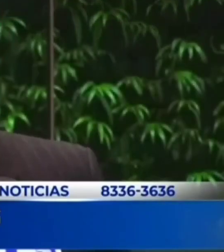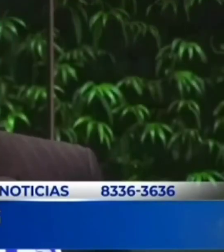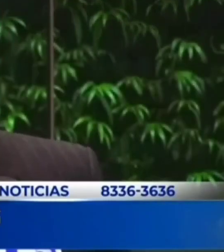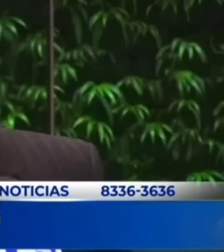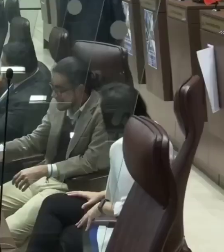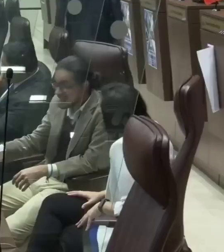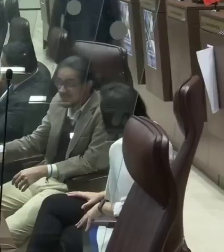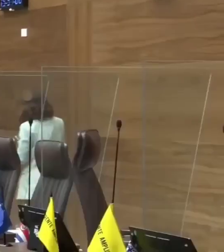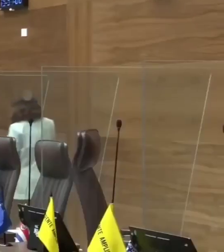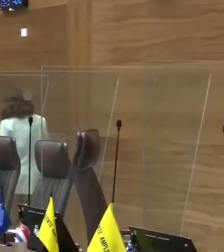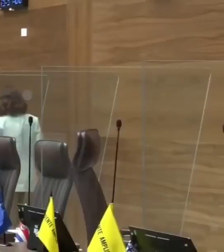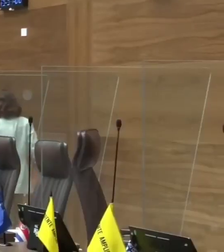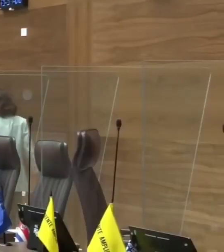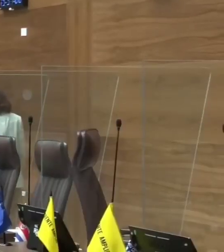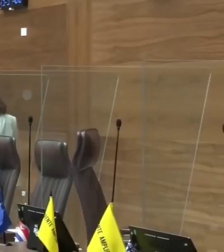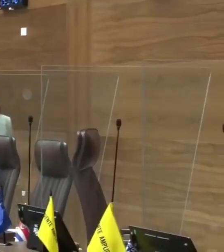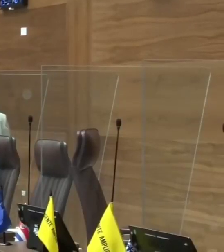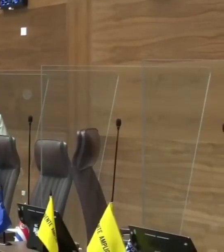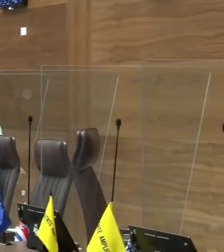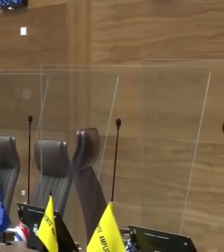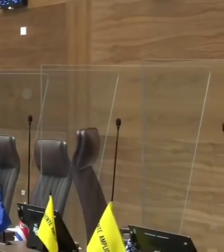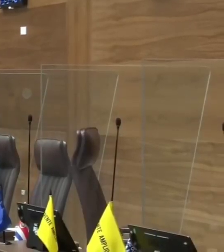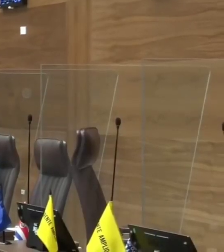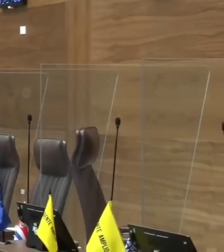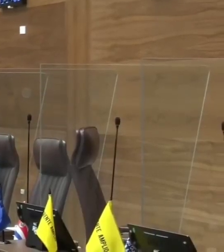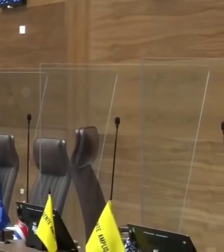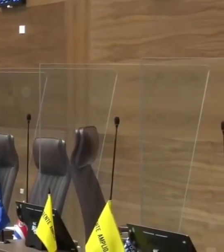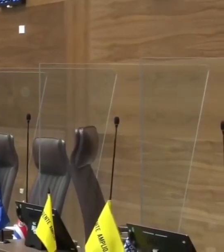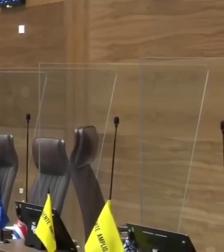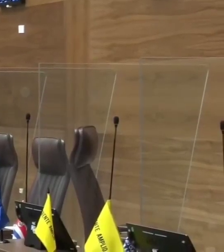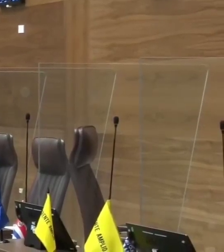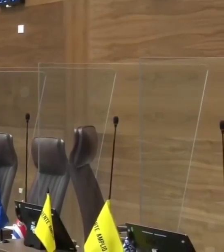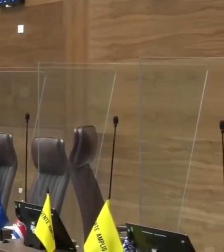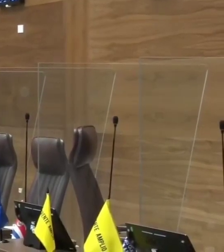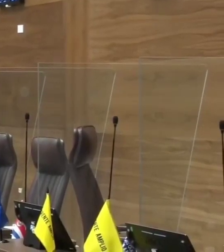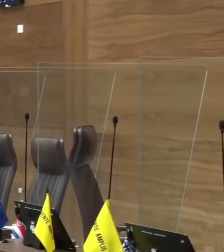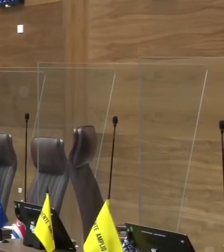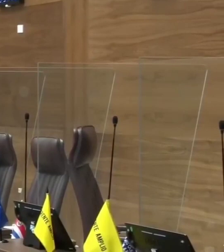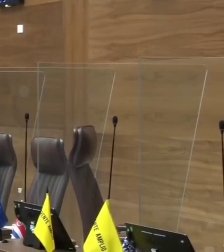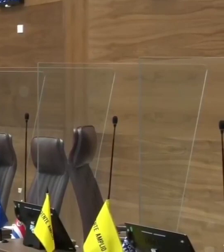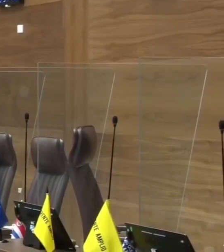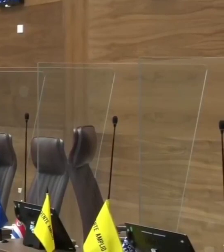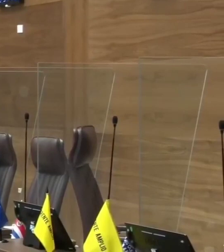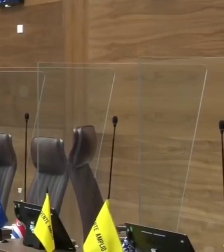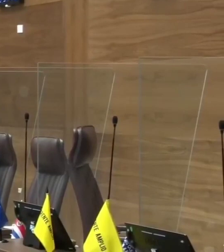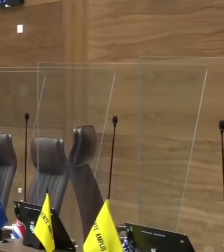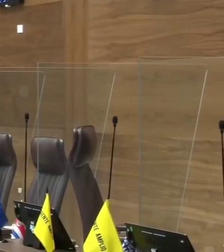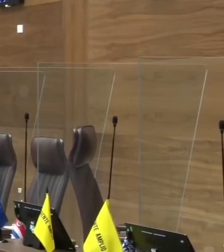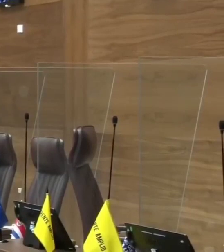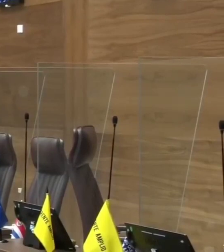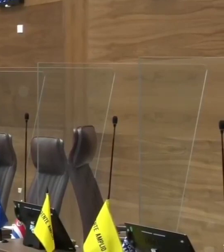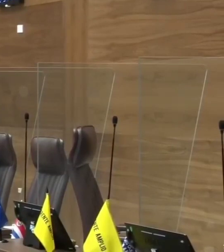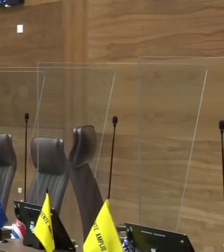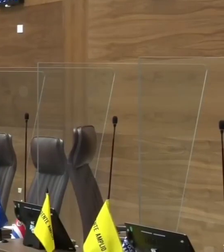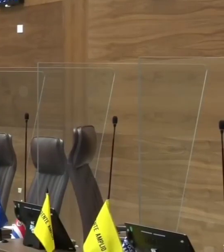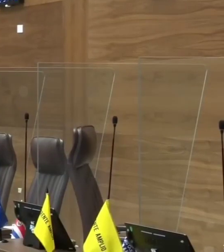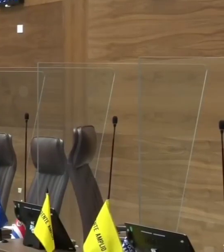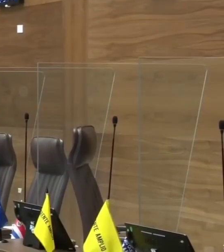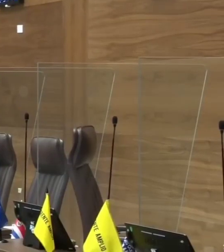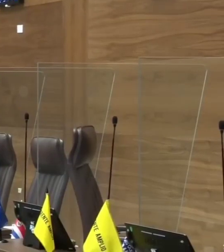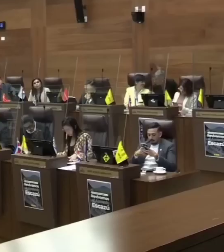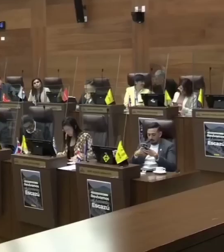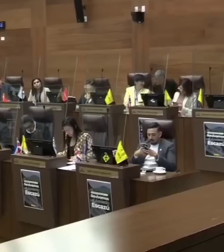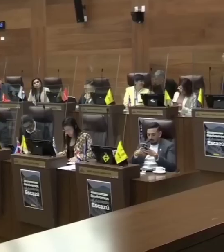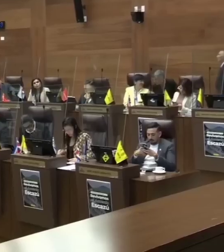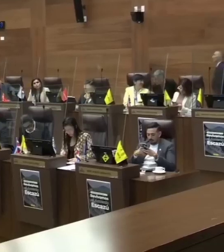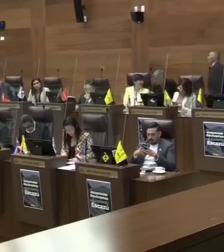se dé el resello. Sin embargo, en estas cosas, hasta que no se dé la votación aquí en el plenario, no se puede cantar victoria, sobre todo porque los